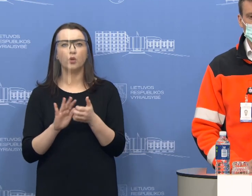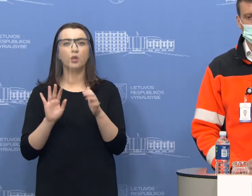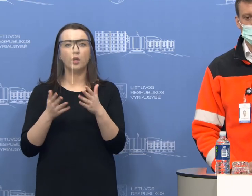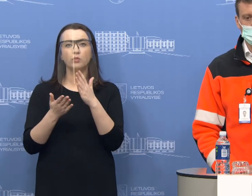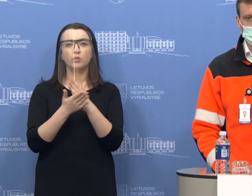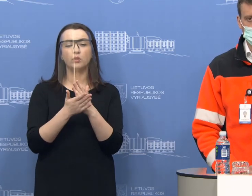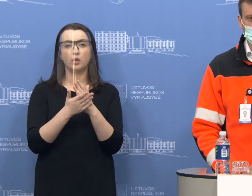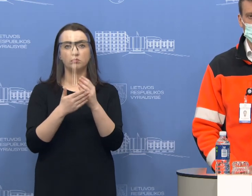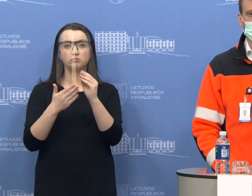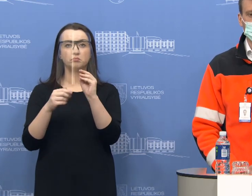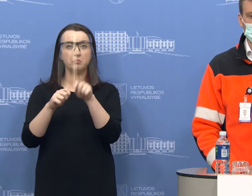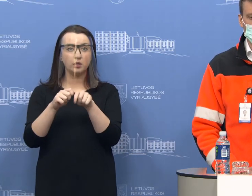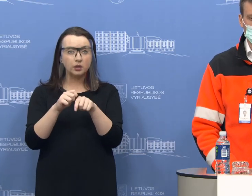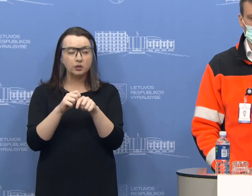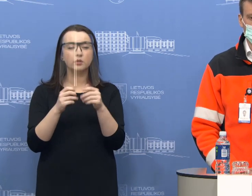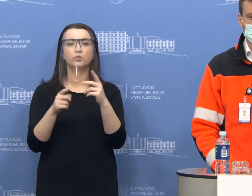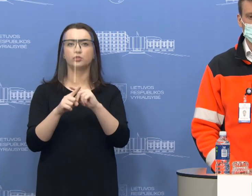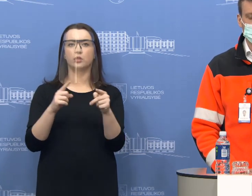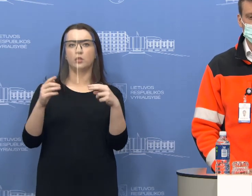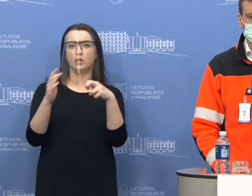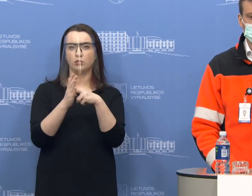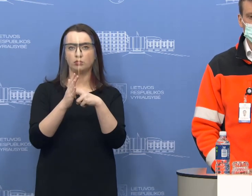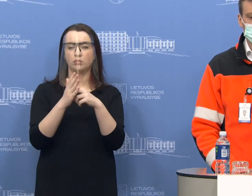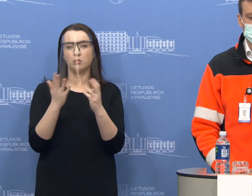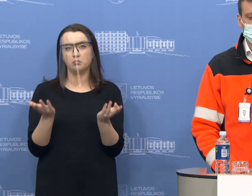taip yra, žmogus atitinka kriterijus ir yra registruojamas.